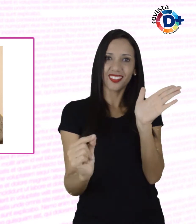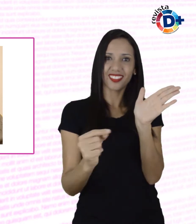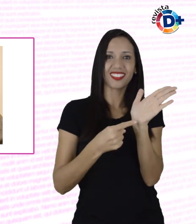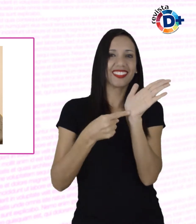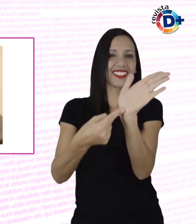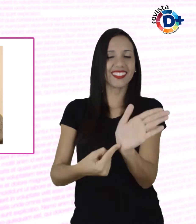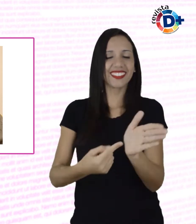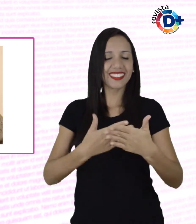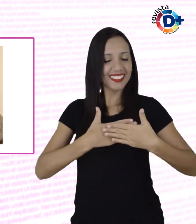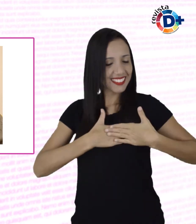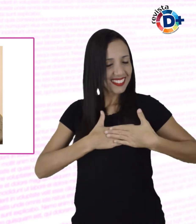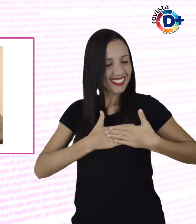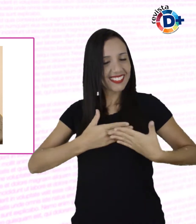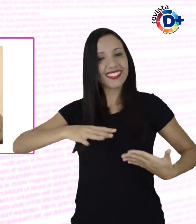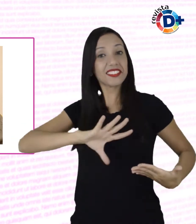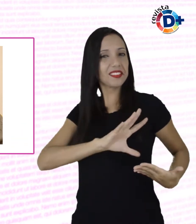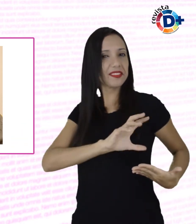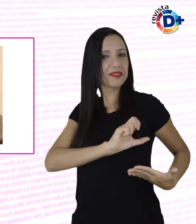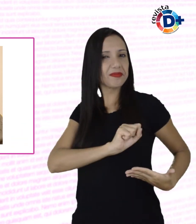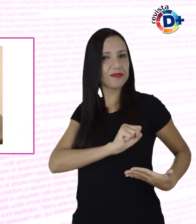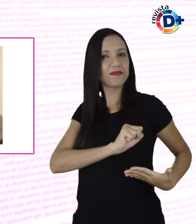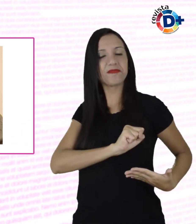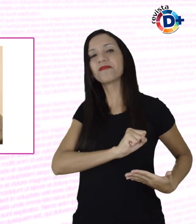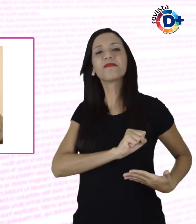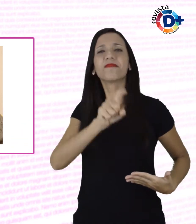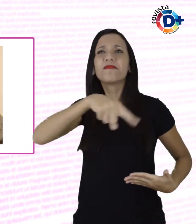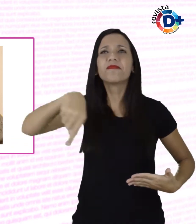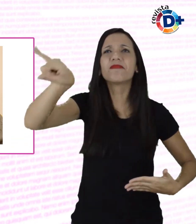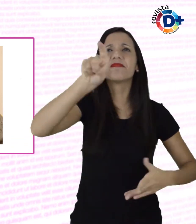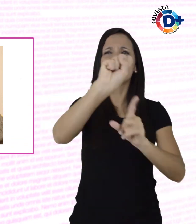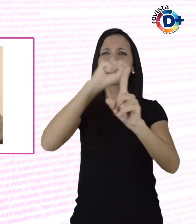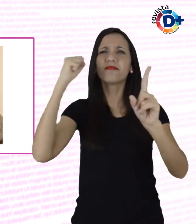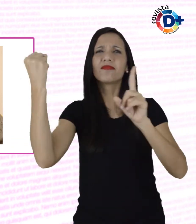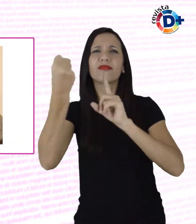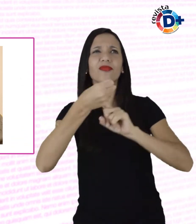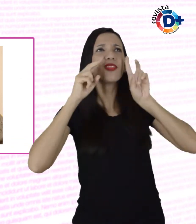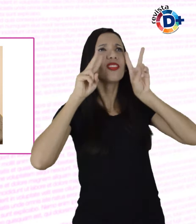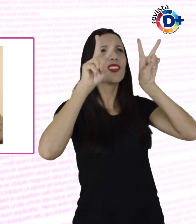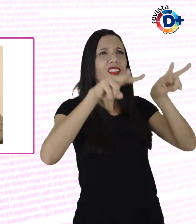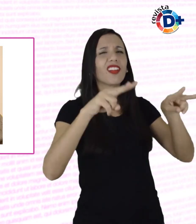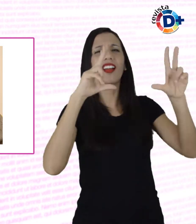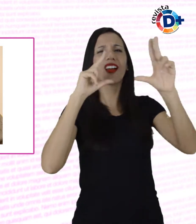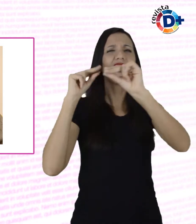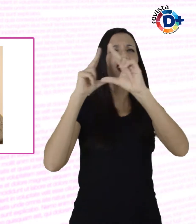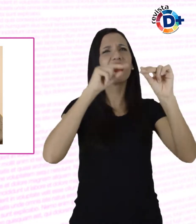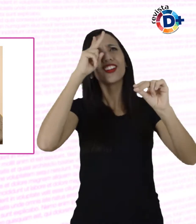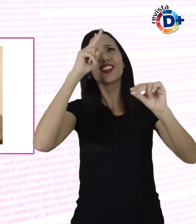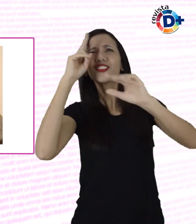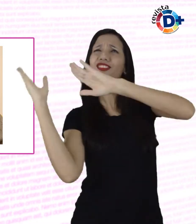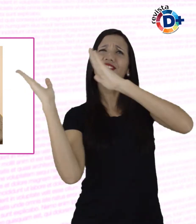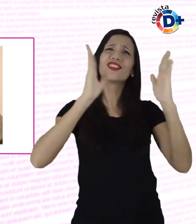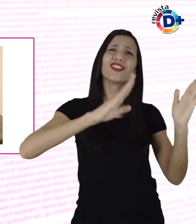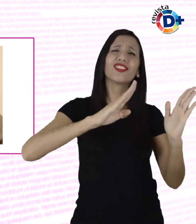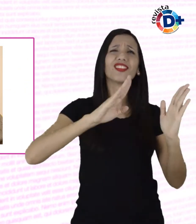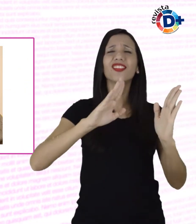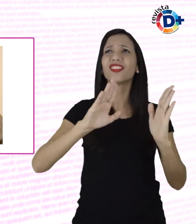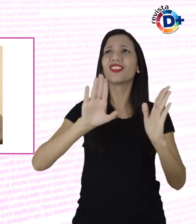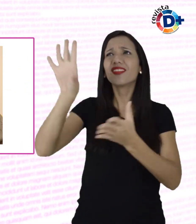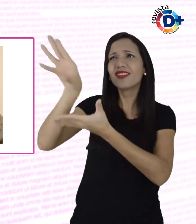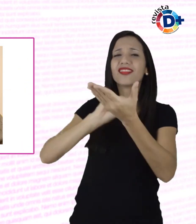Não do amor ideal aos olhos da sociedade novelesco, mas daquele real e insondável, que